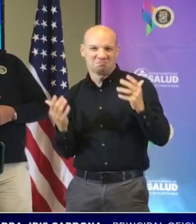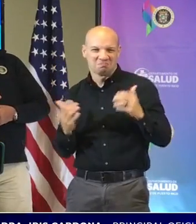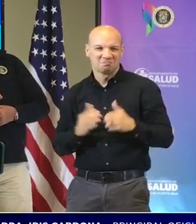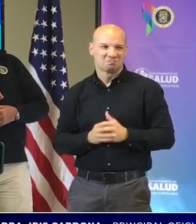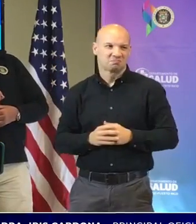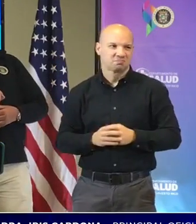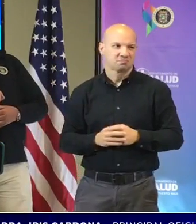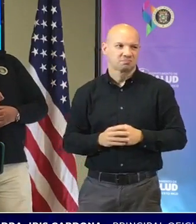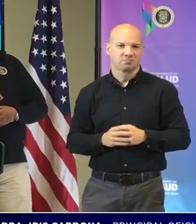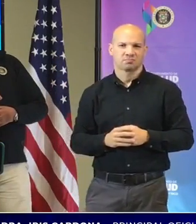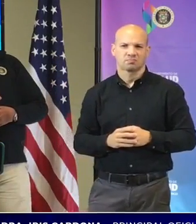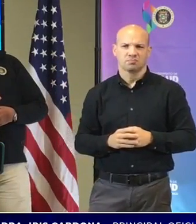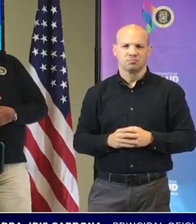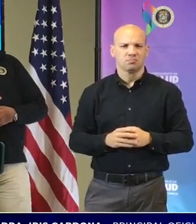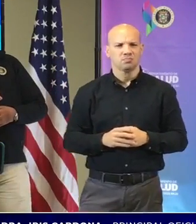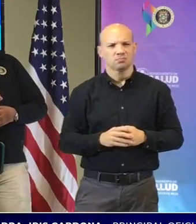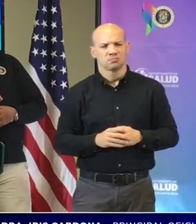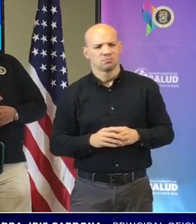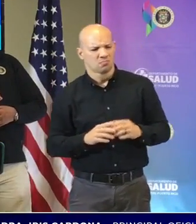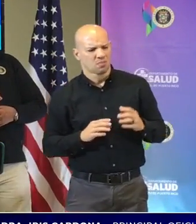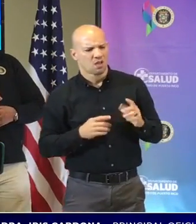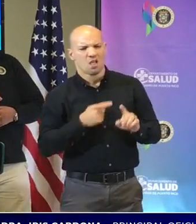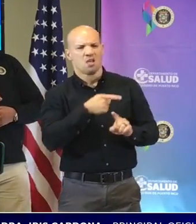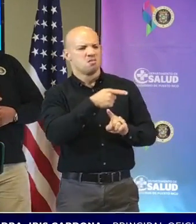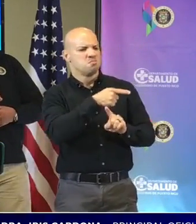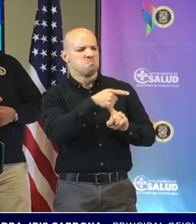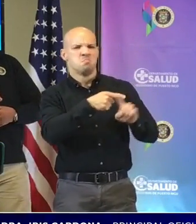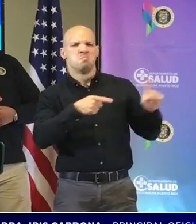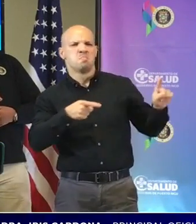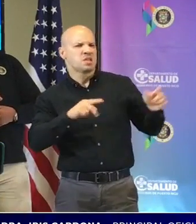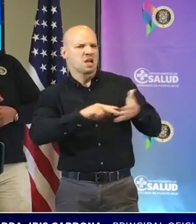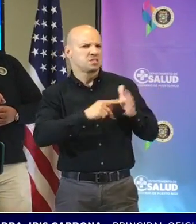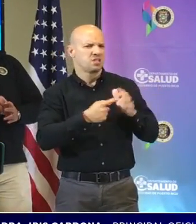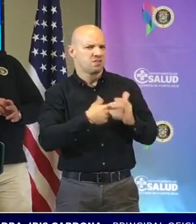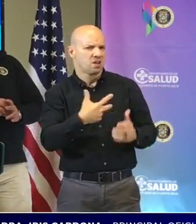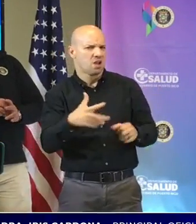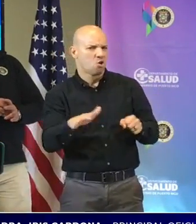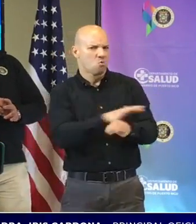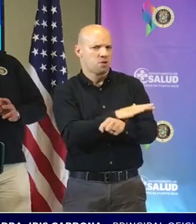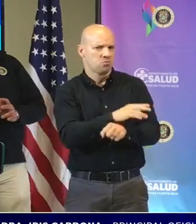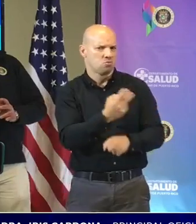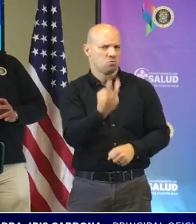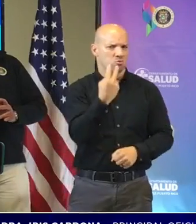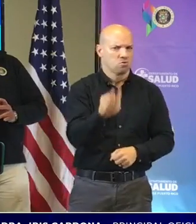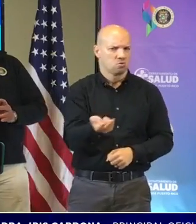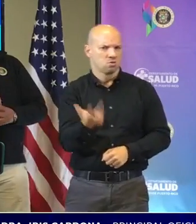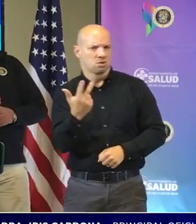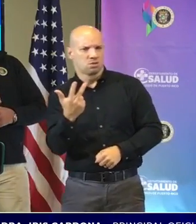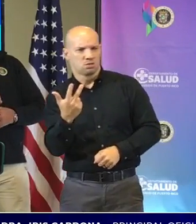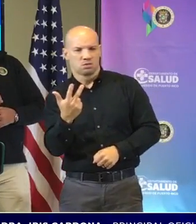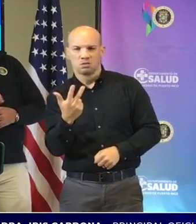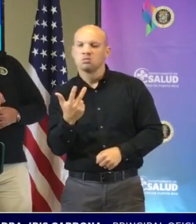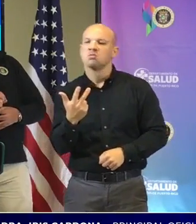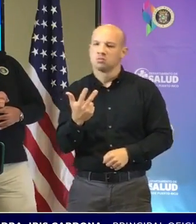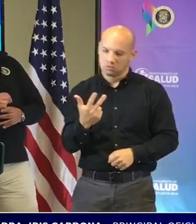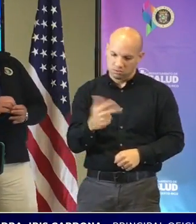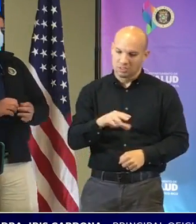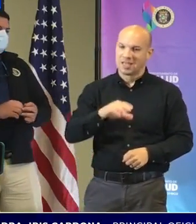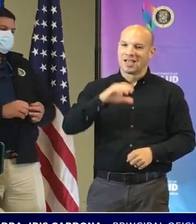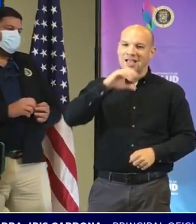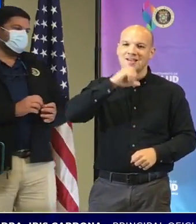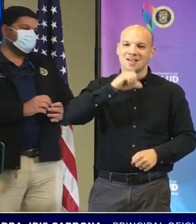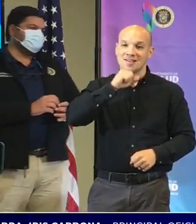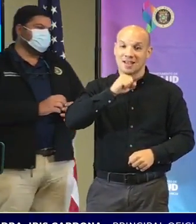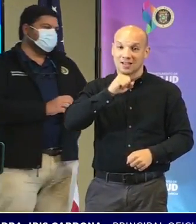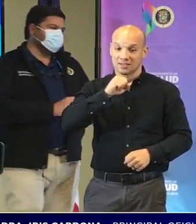cuando dice la mitad tiene serie completa dos o tres dos en la población pediátrica hasta los 15 años son dos